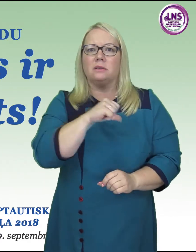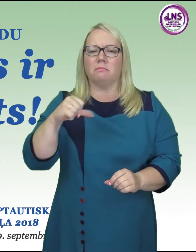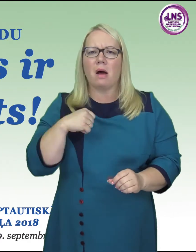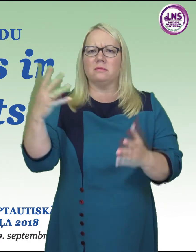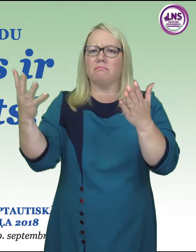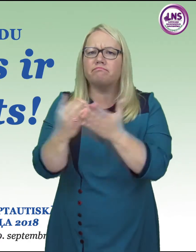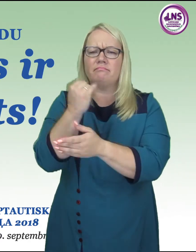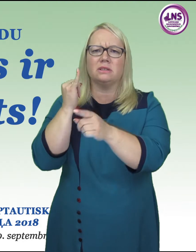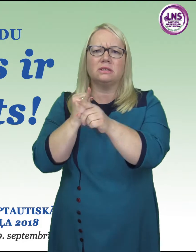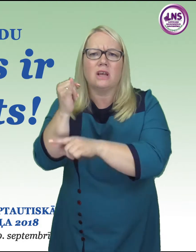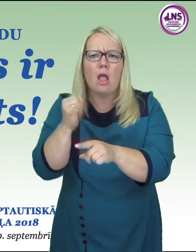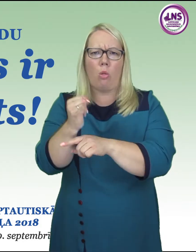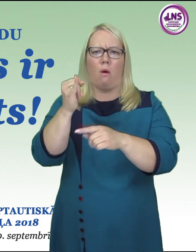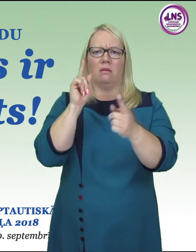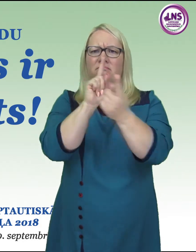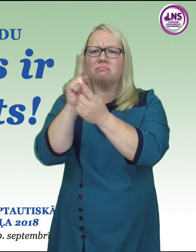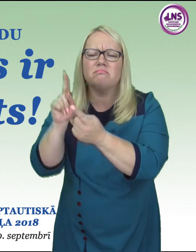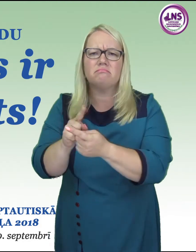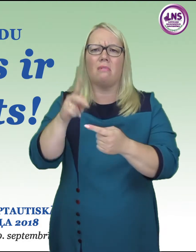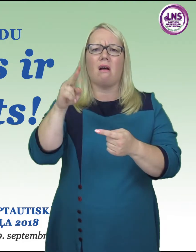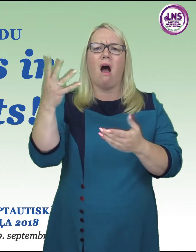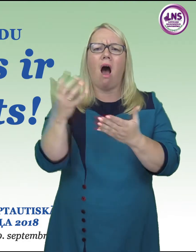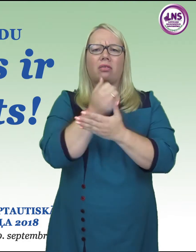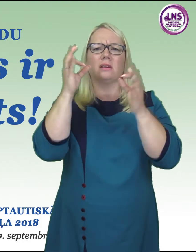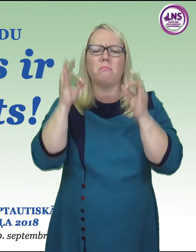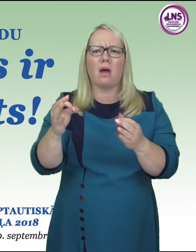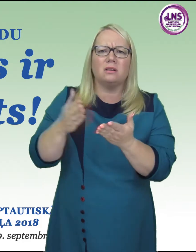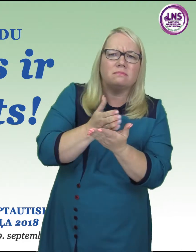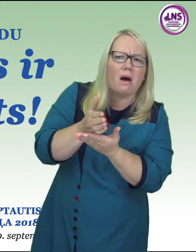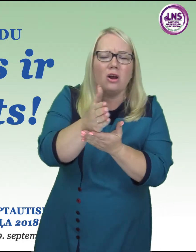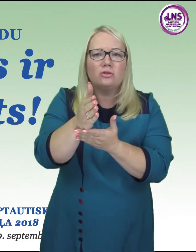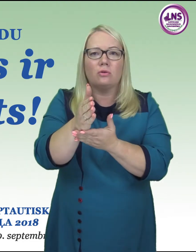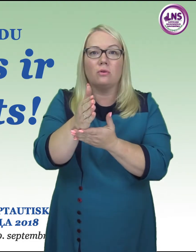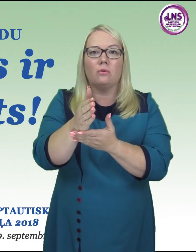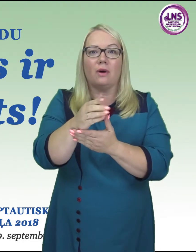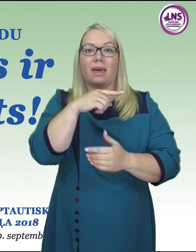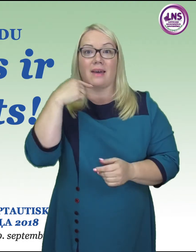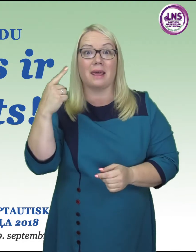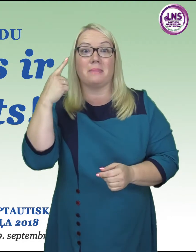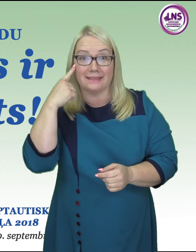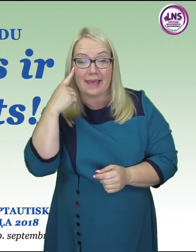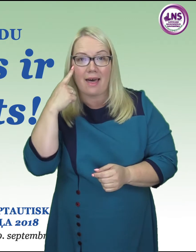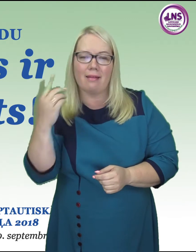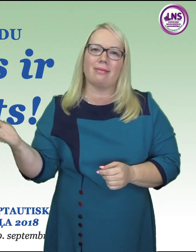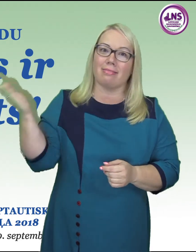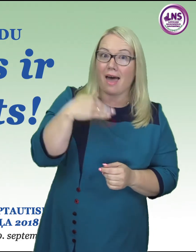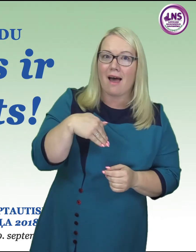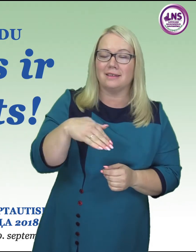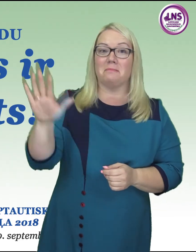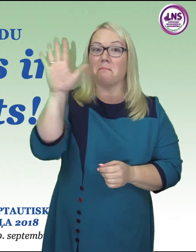vai pats spēja atrast ceļojumu, kā komunicēt, kā atrast maršrutu. Ja gribi zināt, nāc